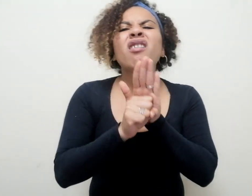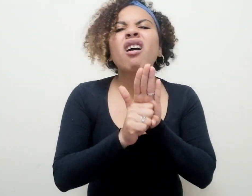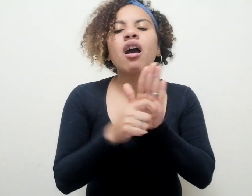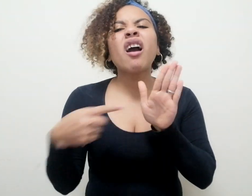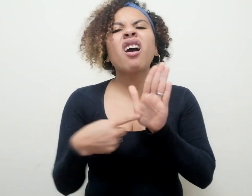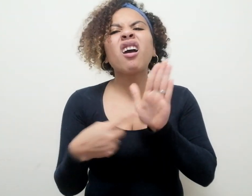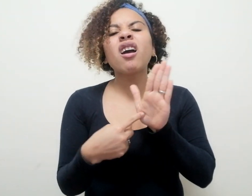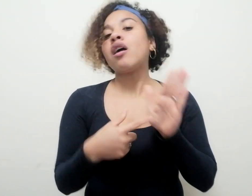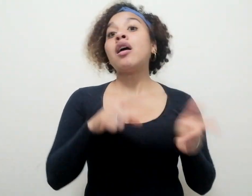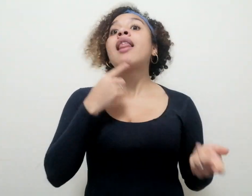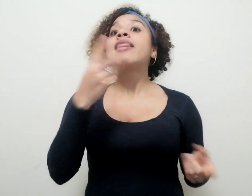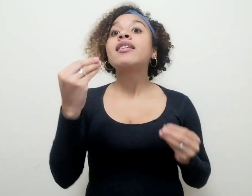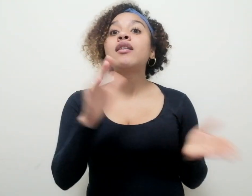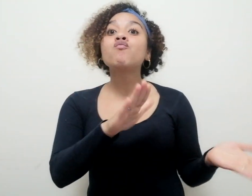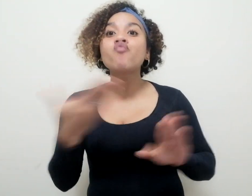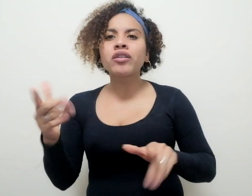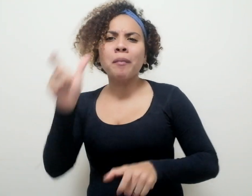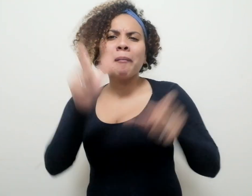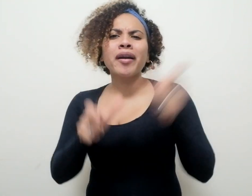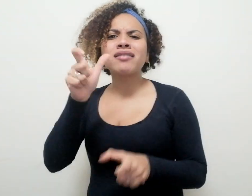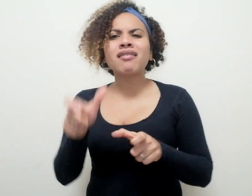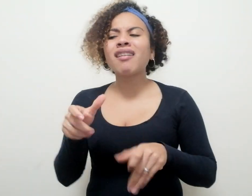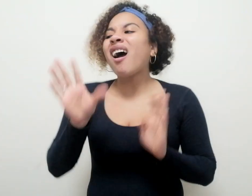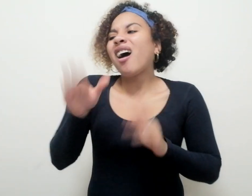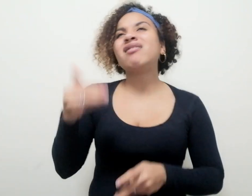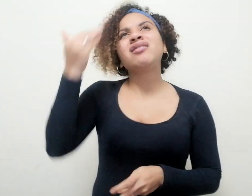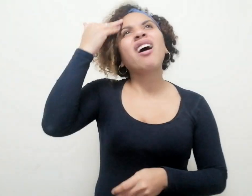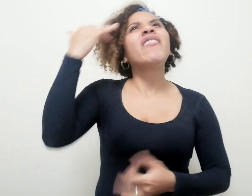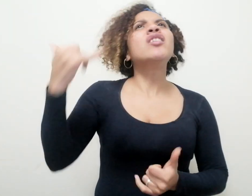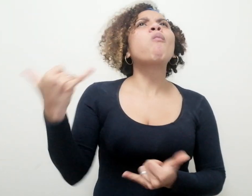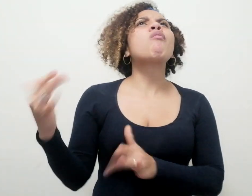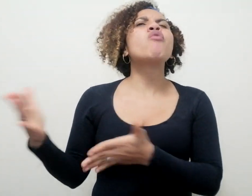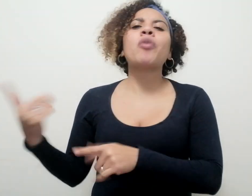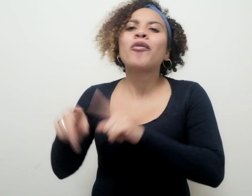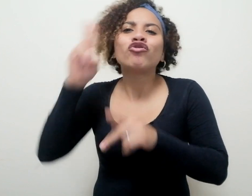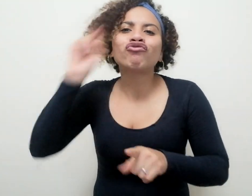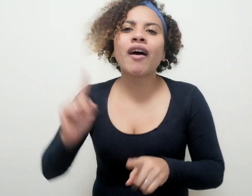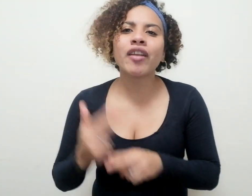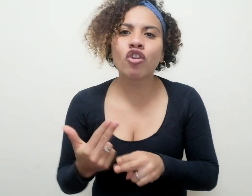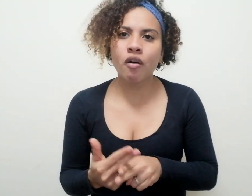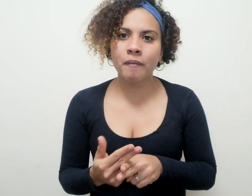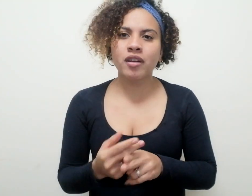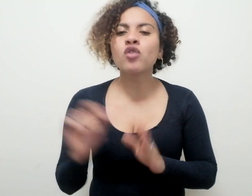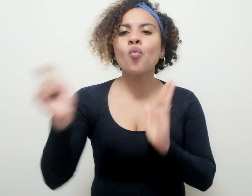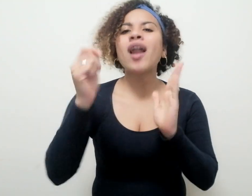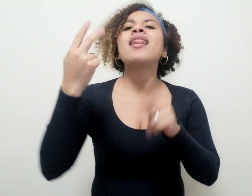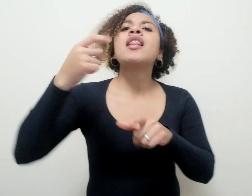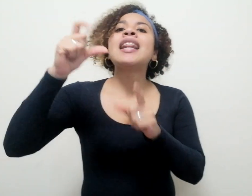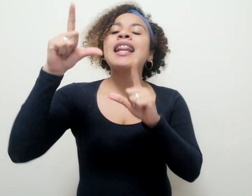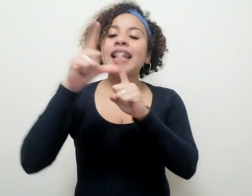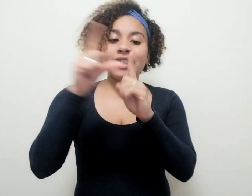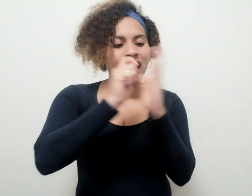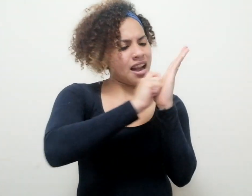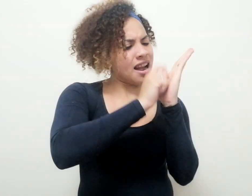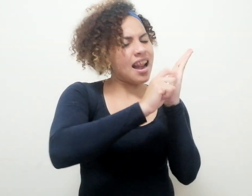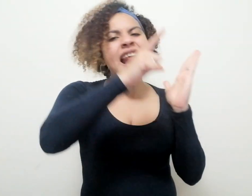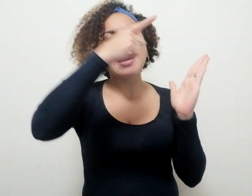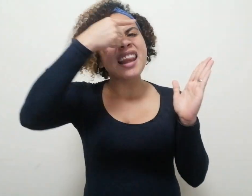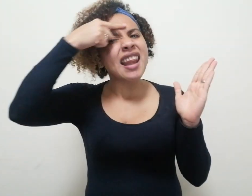salen de los muertos que la sociedad carga consigo. Trazadas con tinta negra, las imágenes de los